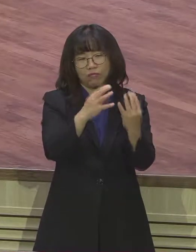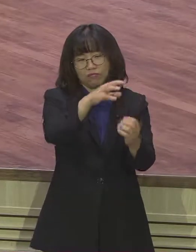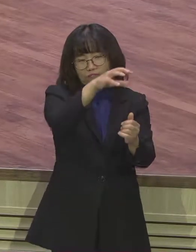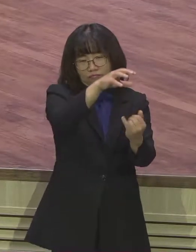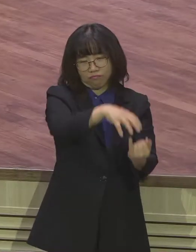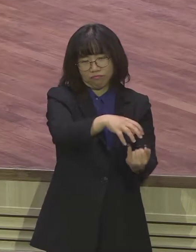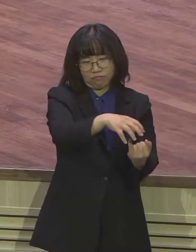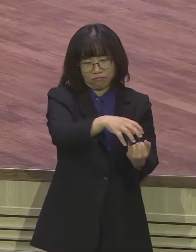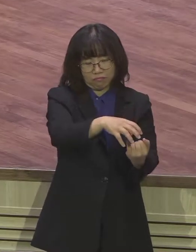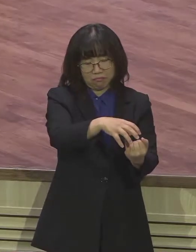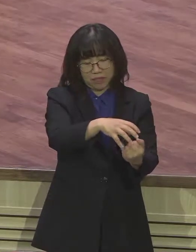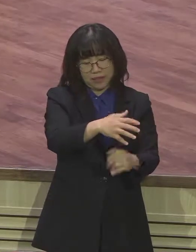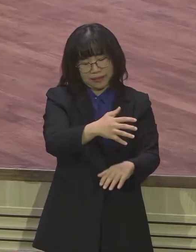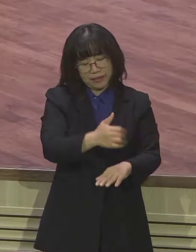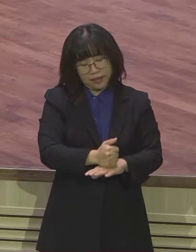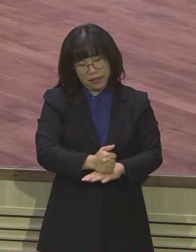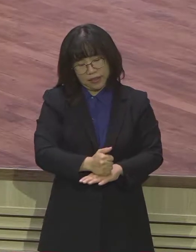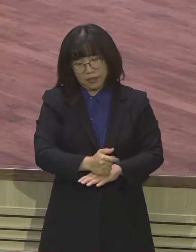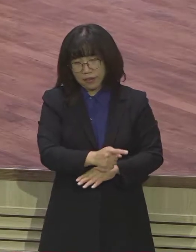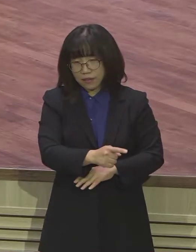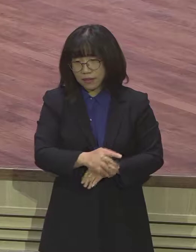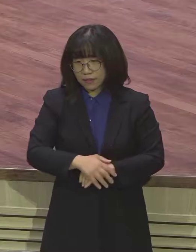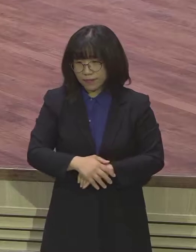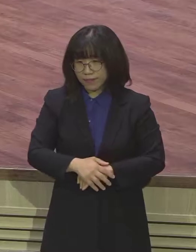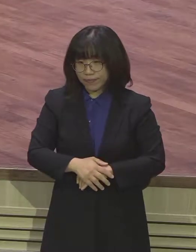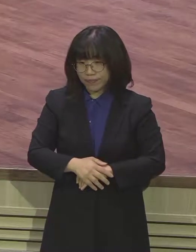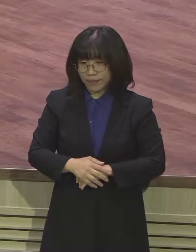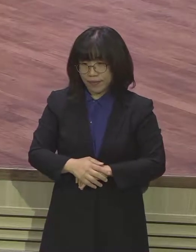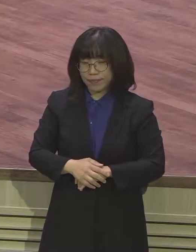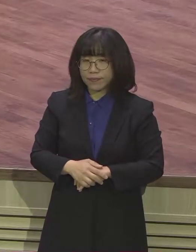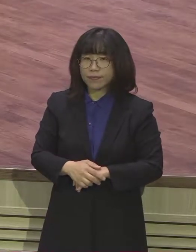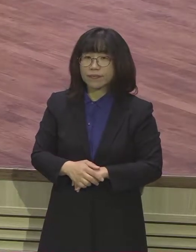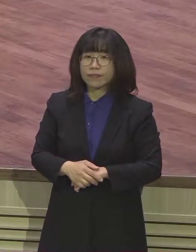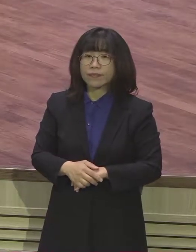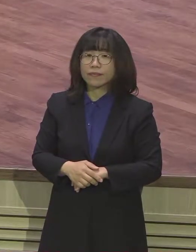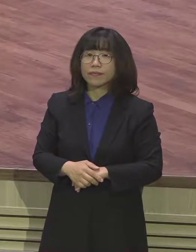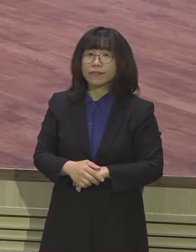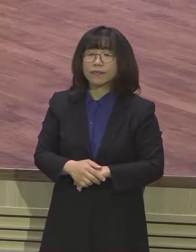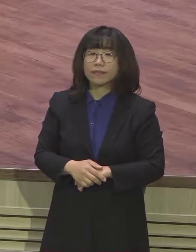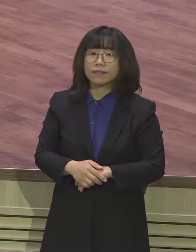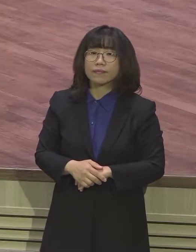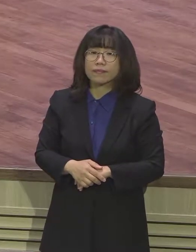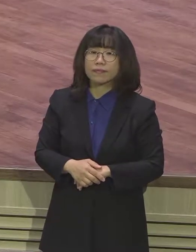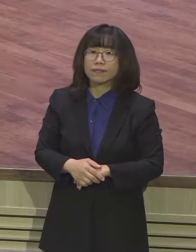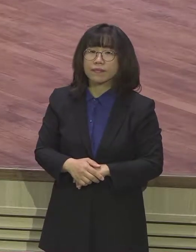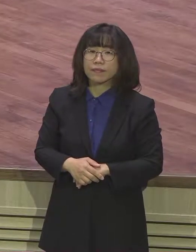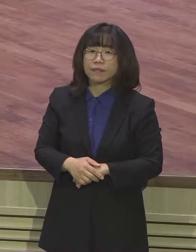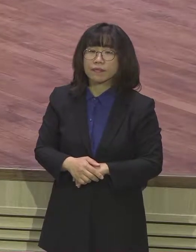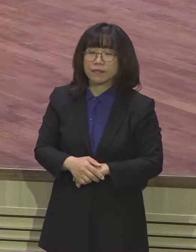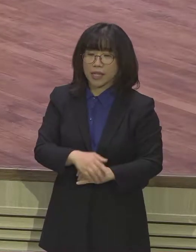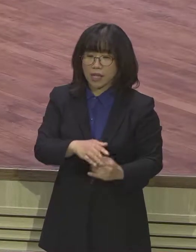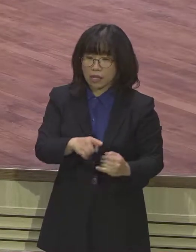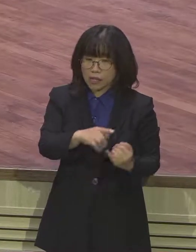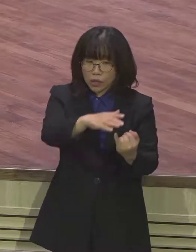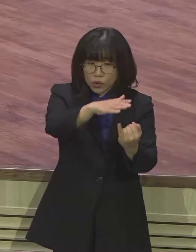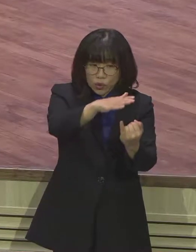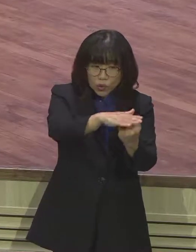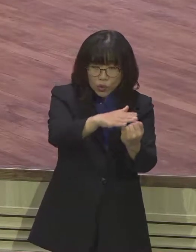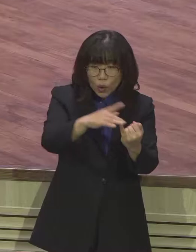제가 언뜻 지나가면서 라디오에서 들은 적이 있습니다 그런데 왜 이 소녀가 교도소에 갔을까요 이